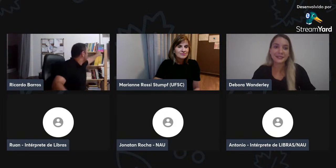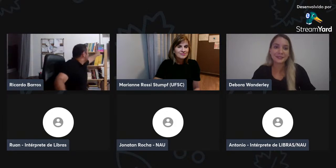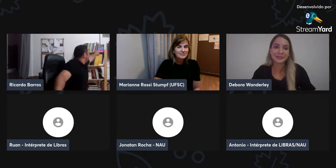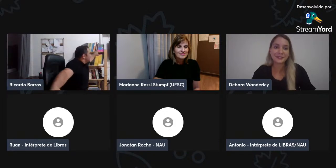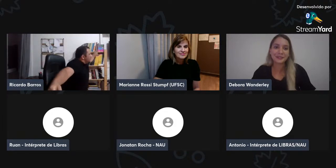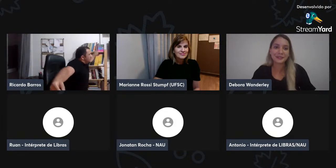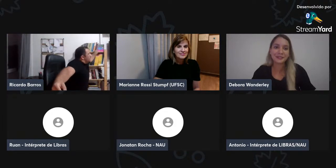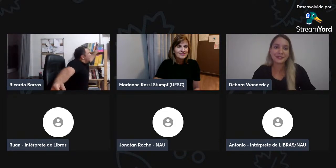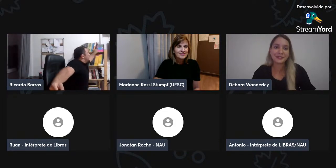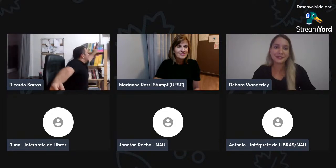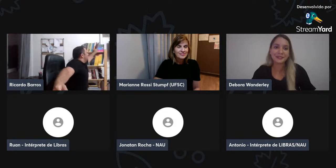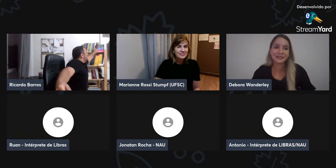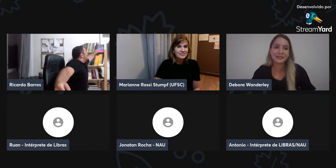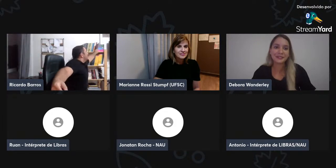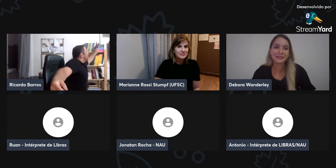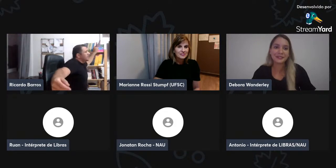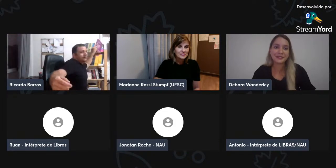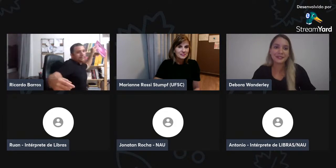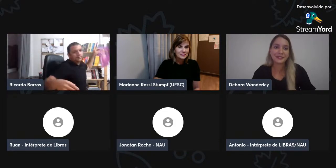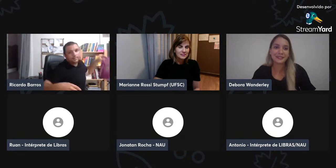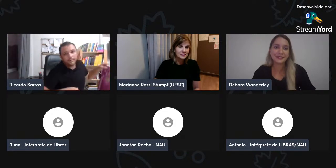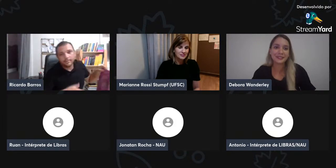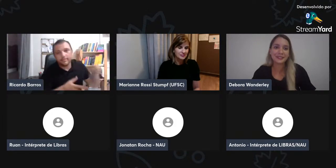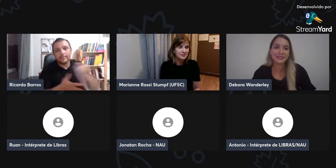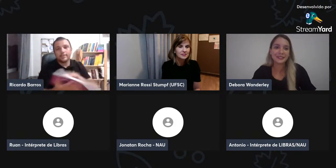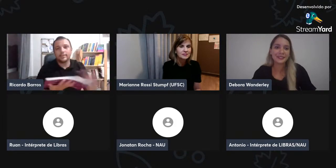Com relação a essa pergunta, eu lembrei,